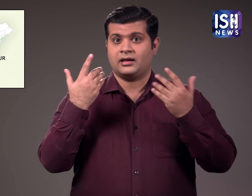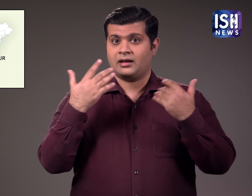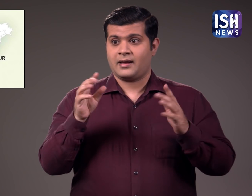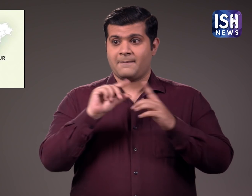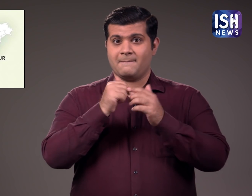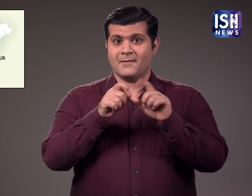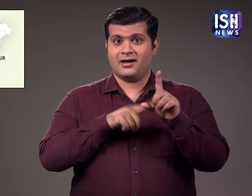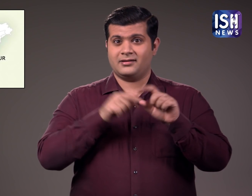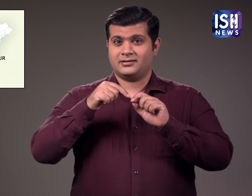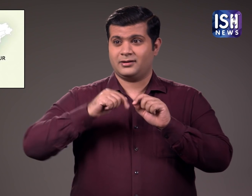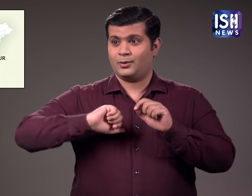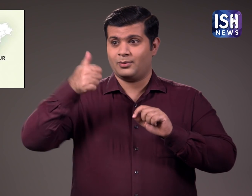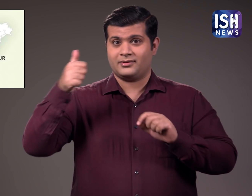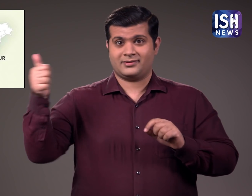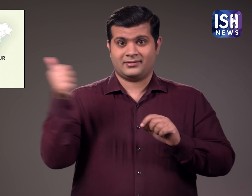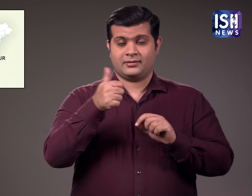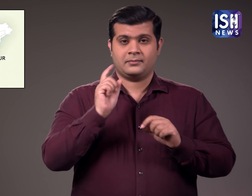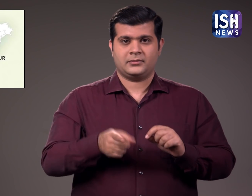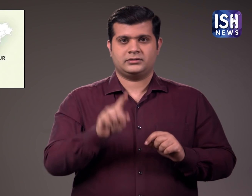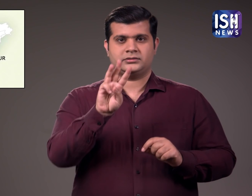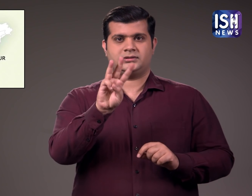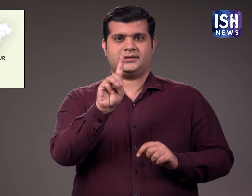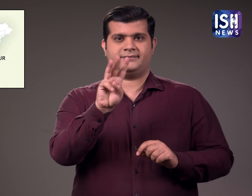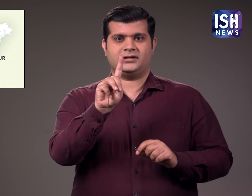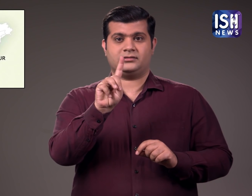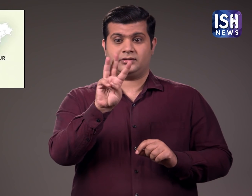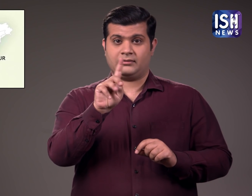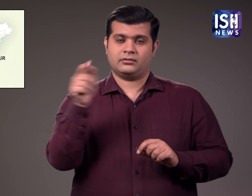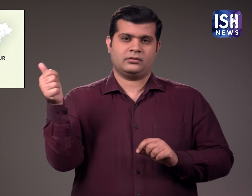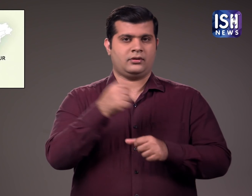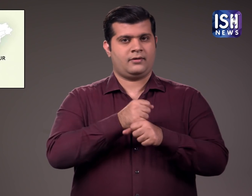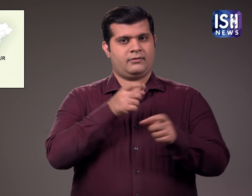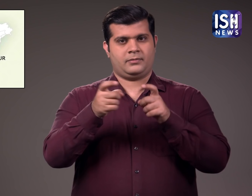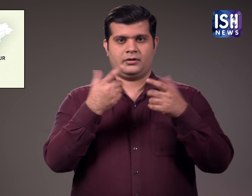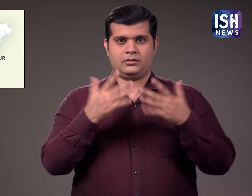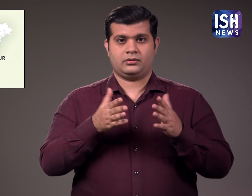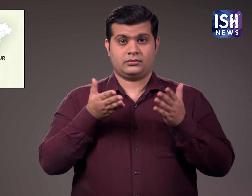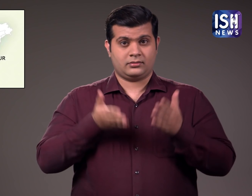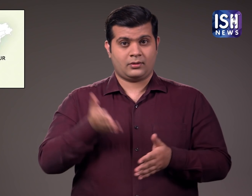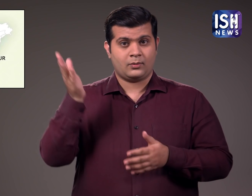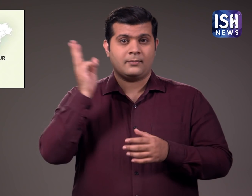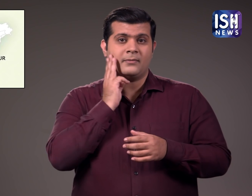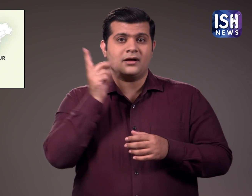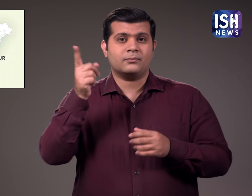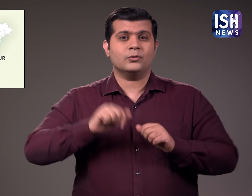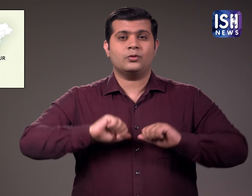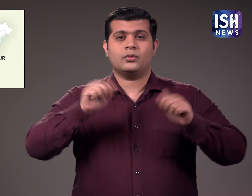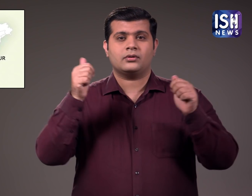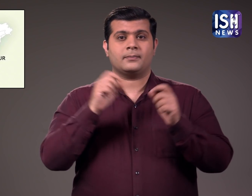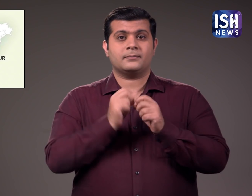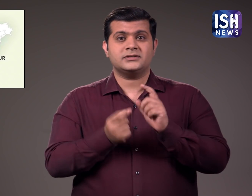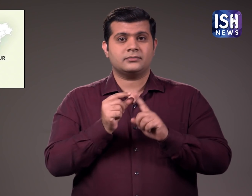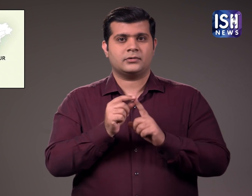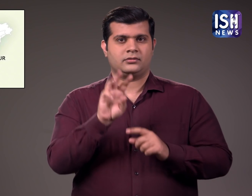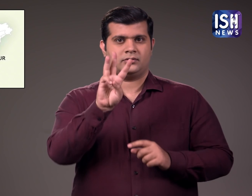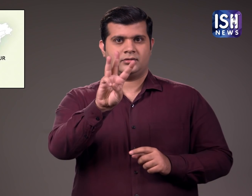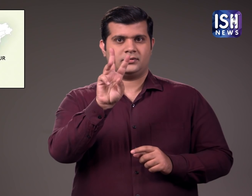सरकार बनाने के लिए किसी पार्टी को 31 सीटों के बहुमत की जरुरुत होती है सौभागया से भाजपा ने 32 सीटों पर जीत हासल की